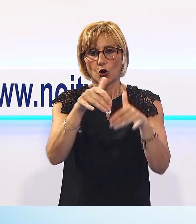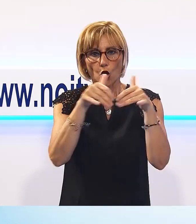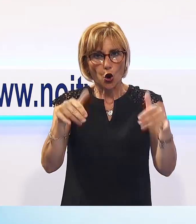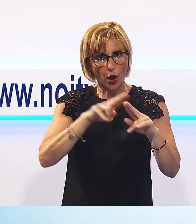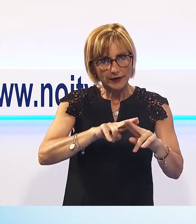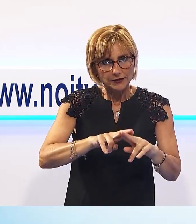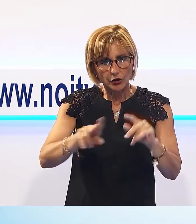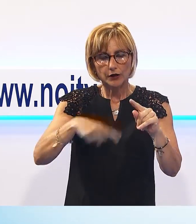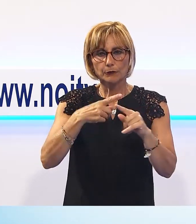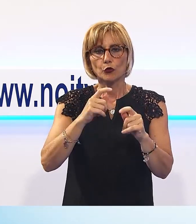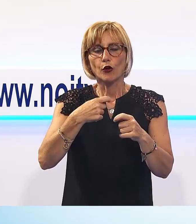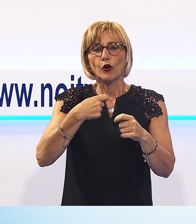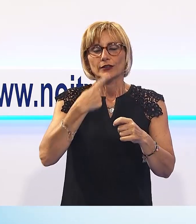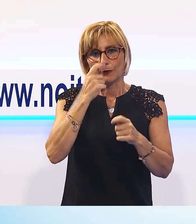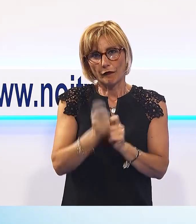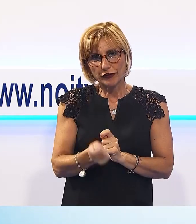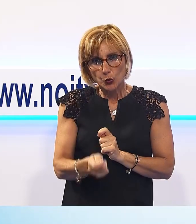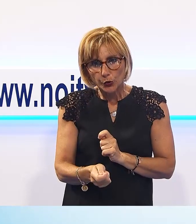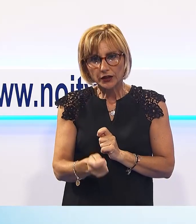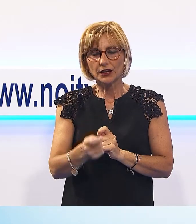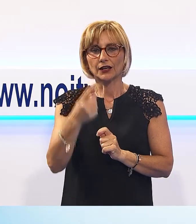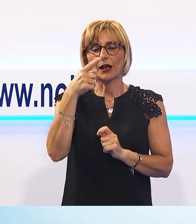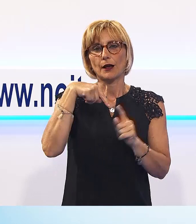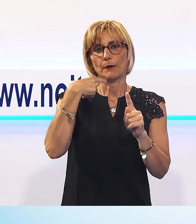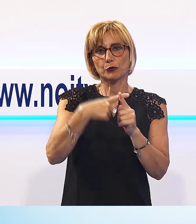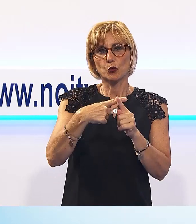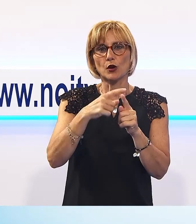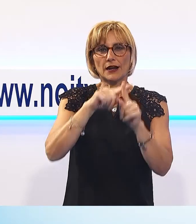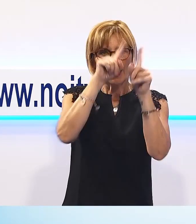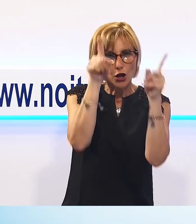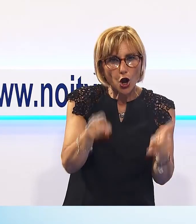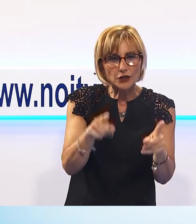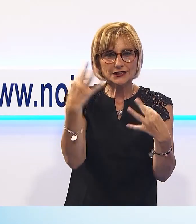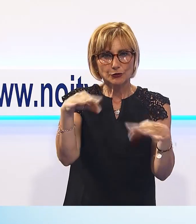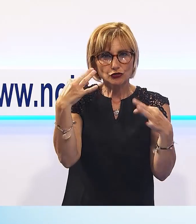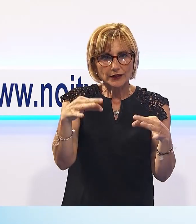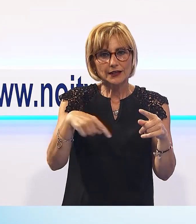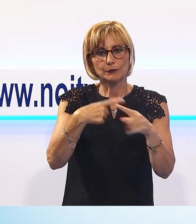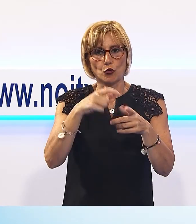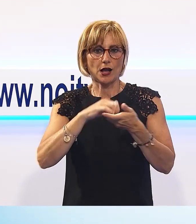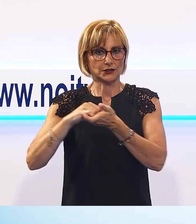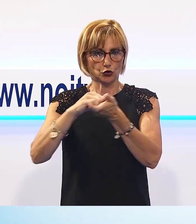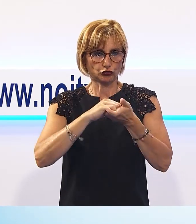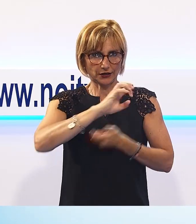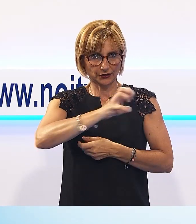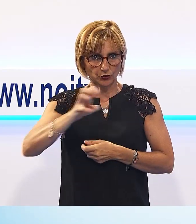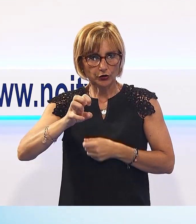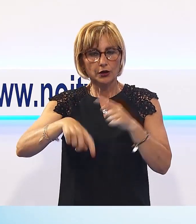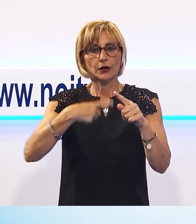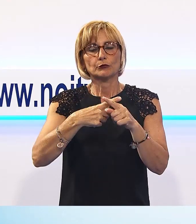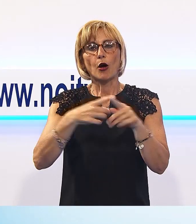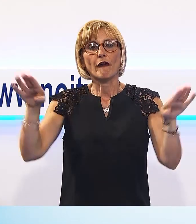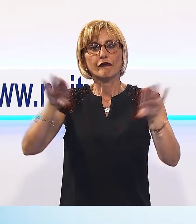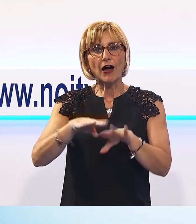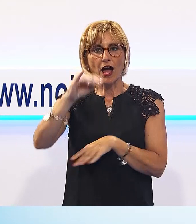per numerosi stand di espositori, editori, negozi specializzati e associazioni. Ci sarà inoltre l'Artist Valley,